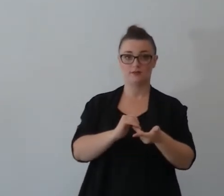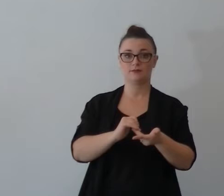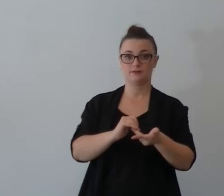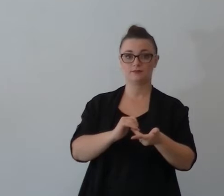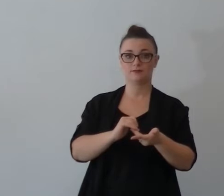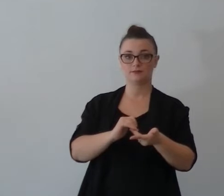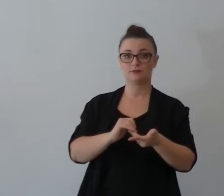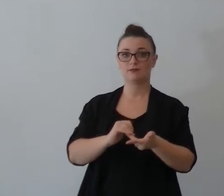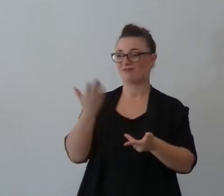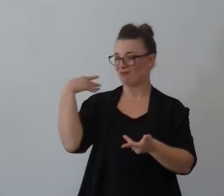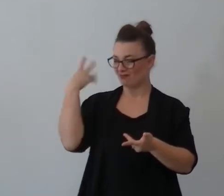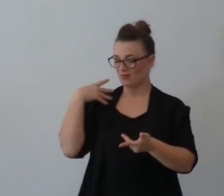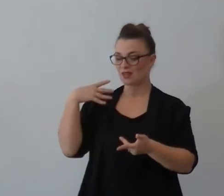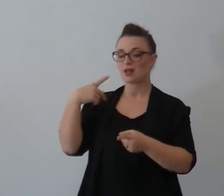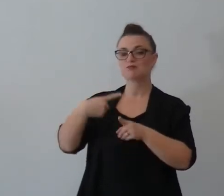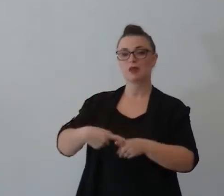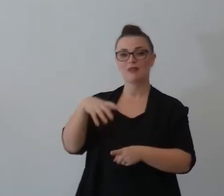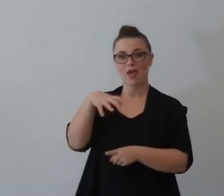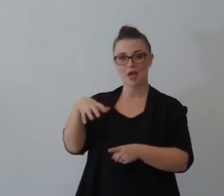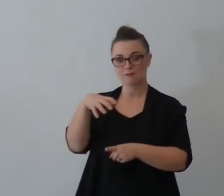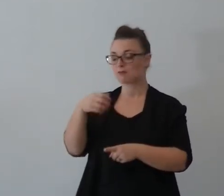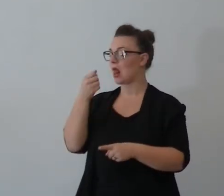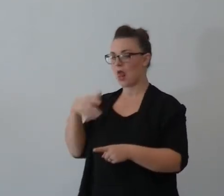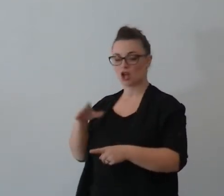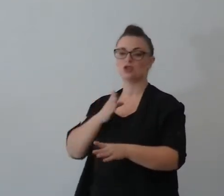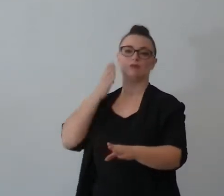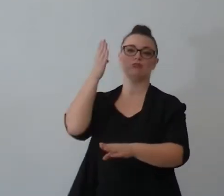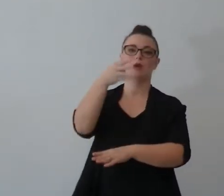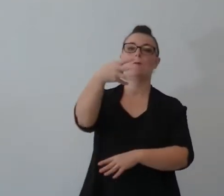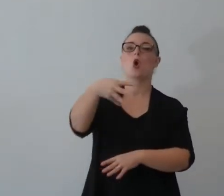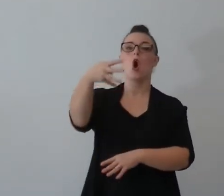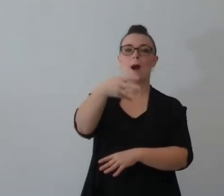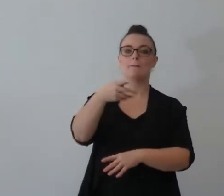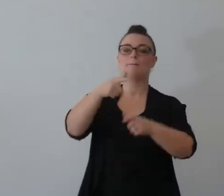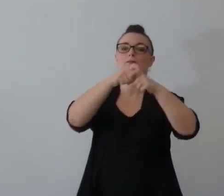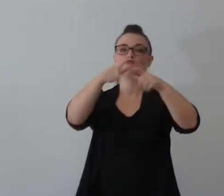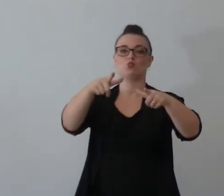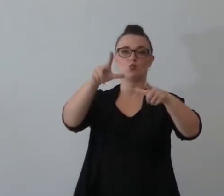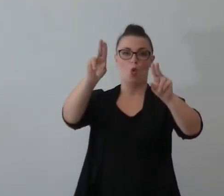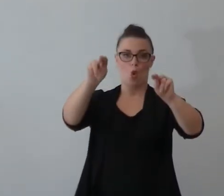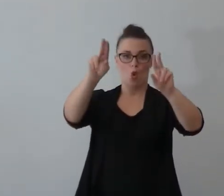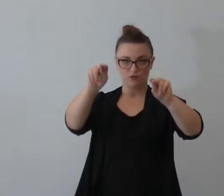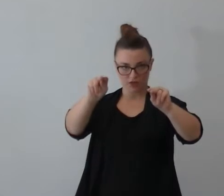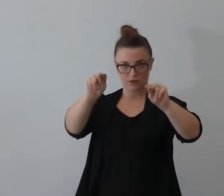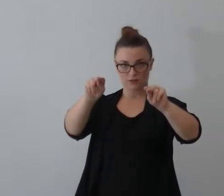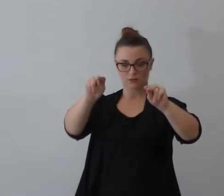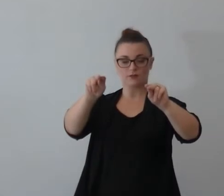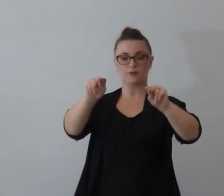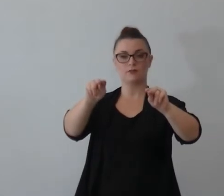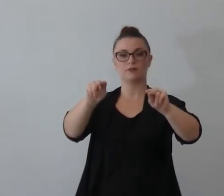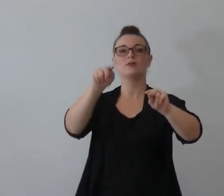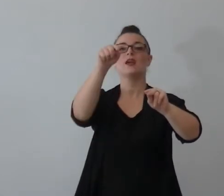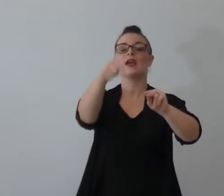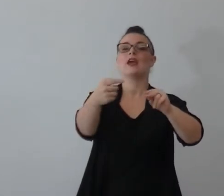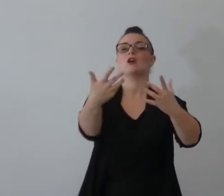da due morte che erano persone che non avevano credenti la neopredente era tutti controlli